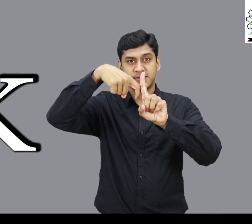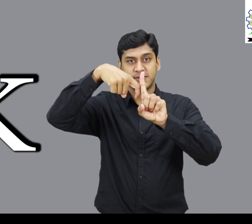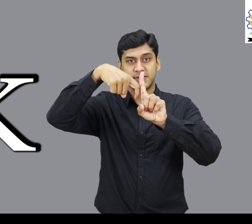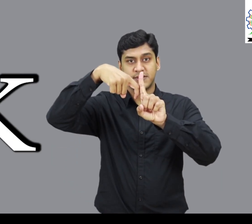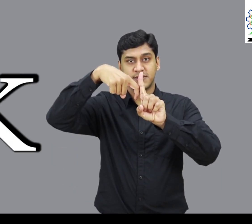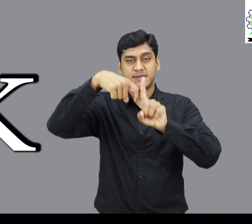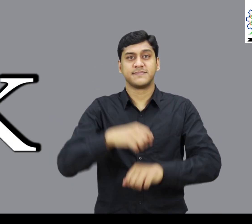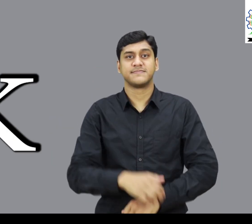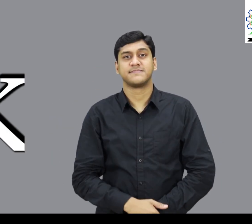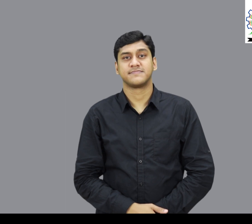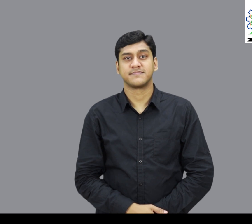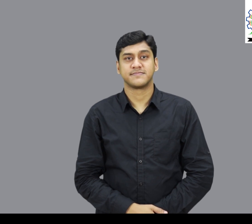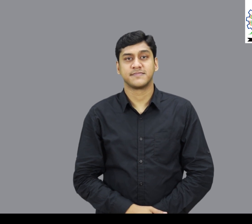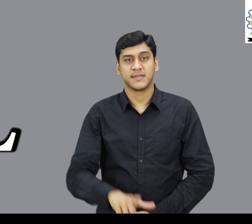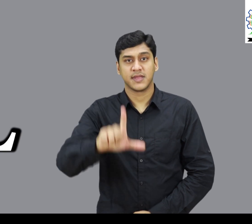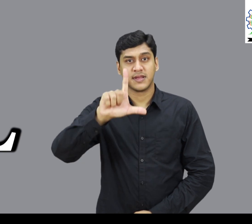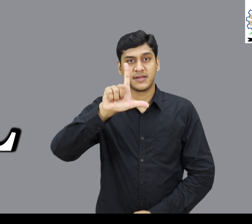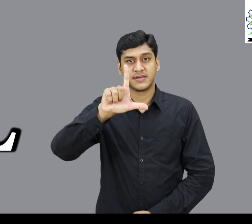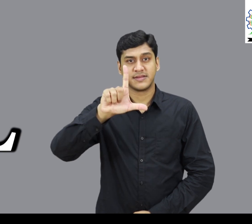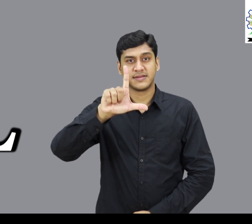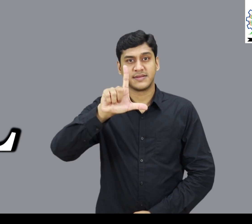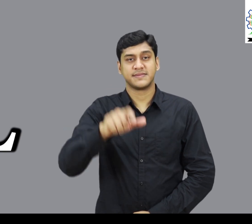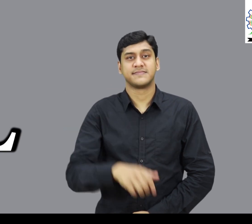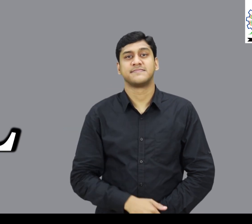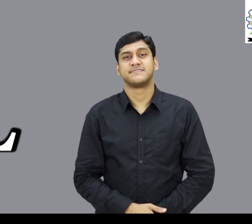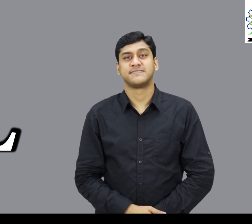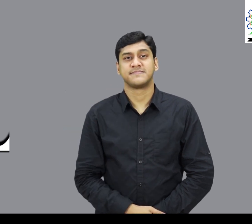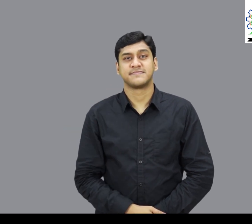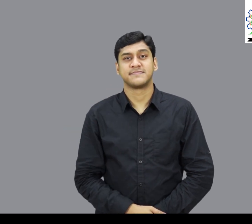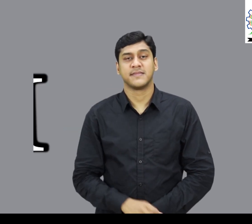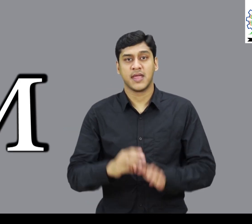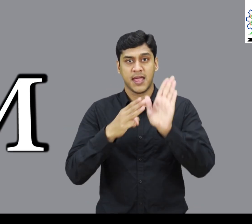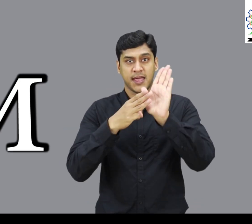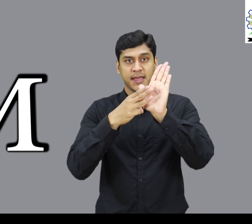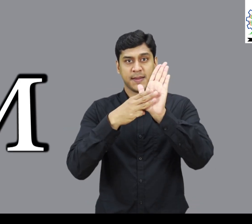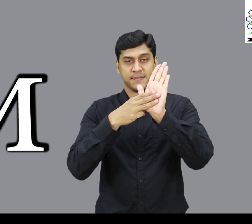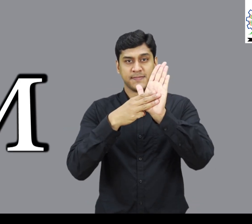L M